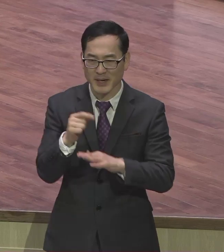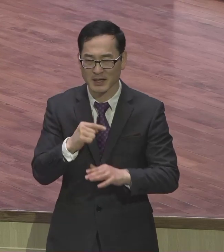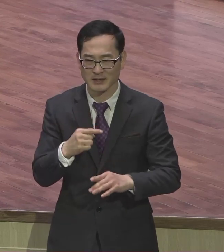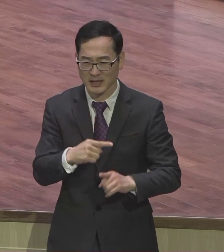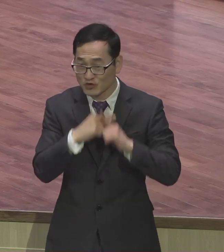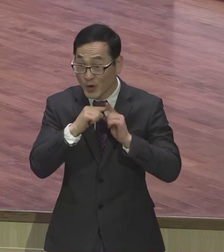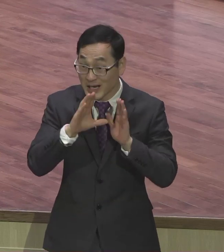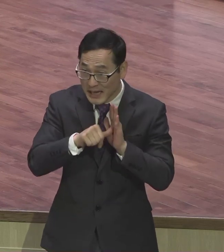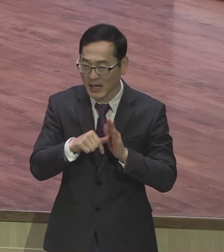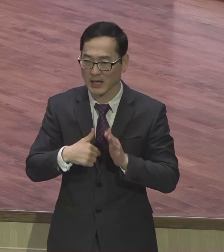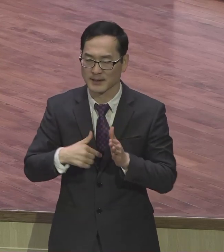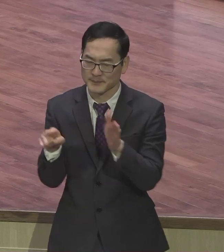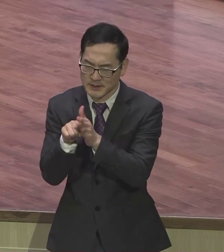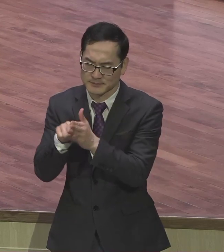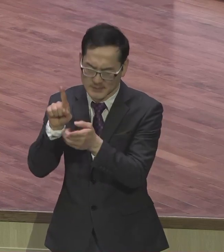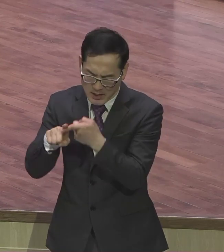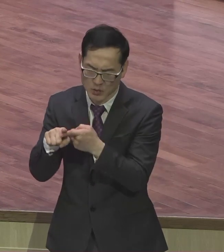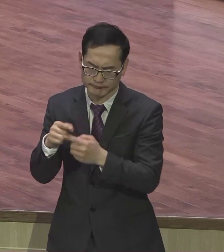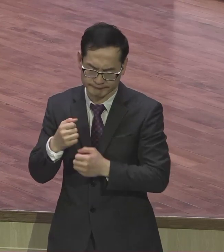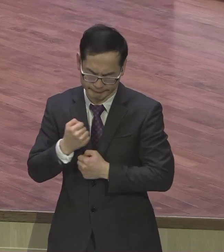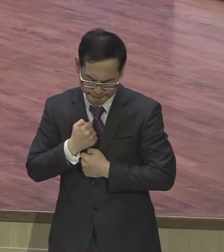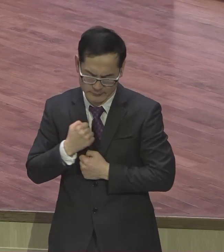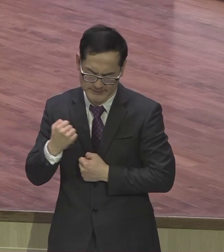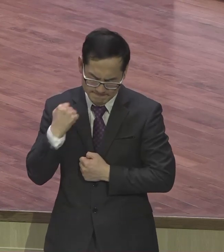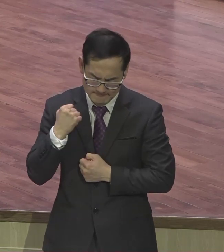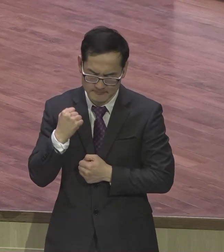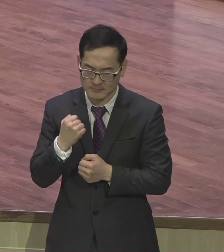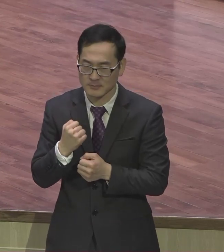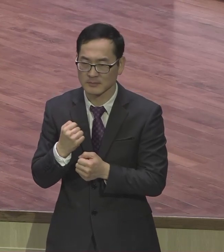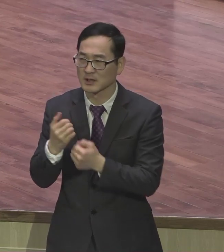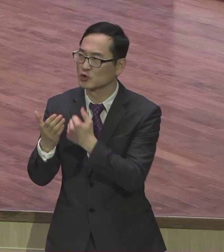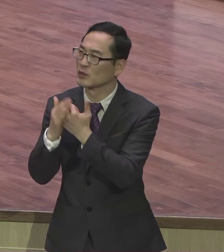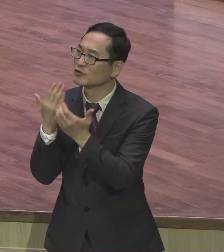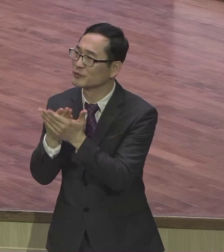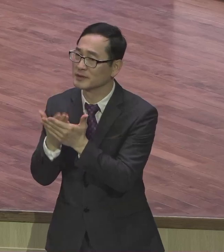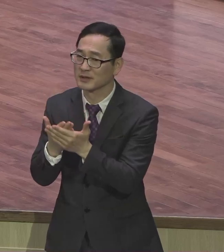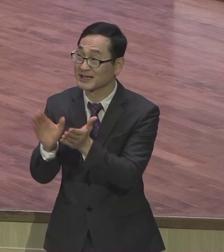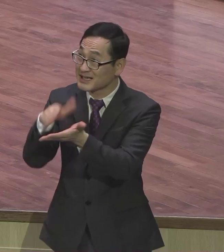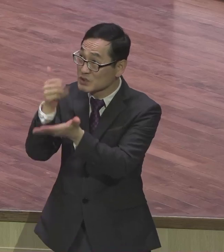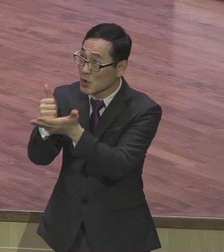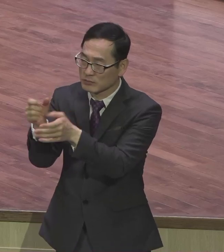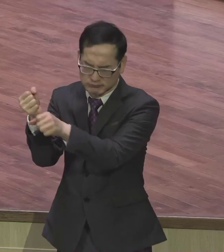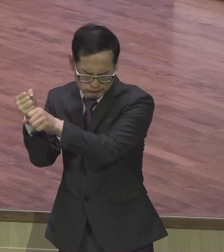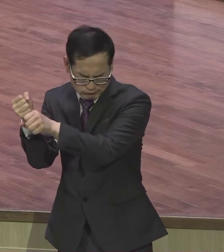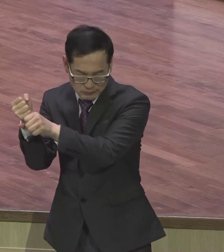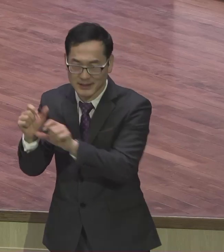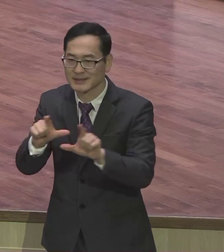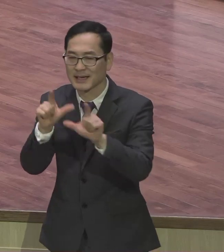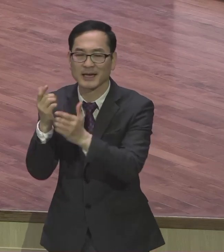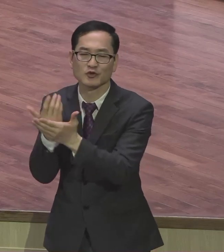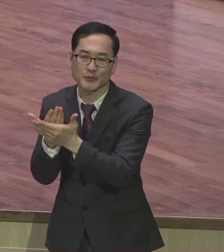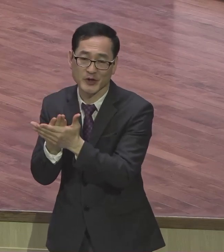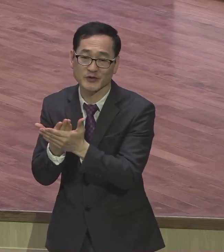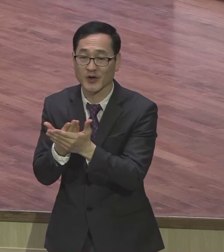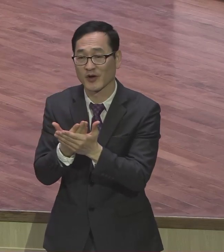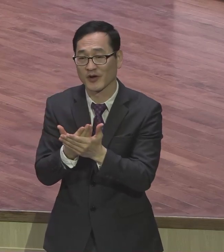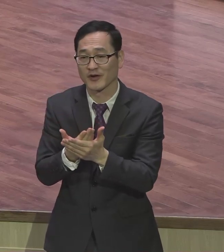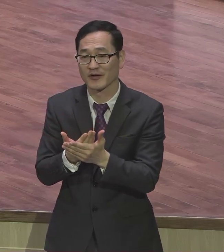순교자의 믿음 따라서 오직 그리스도를 종격해하는 삶을 살아야 하는 얘기 우리 이 시간 이런 그리스도의 제자의 삶을